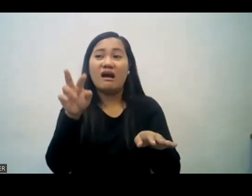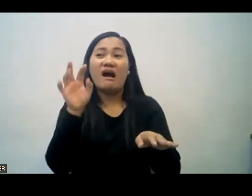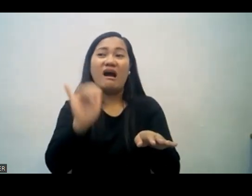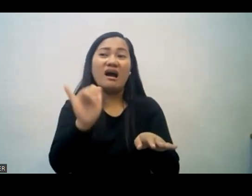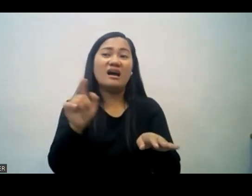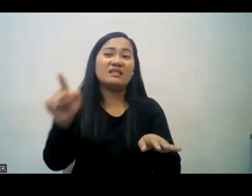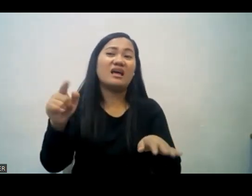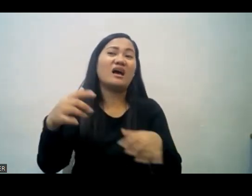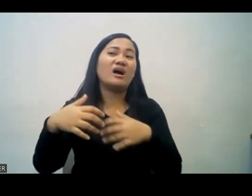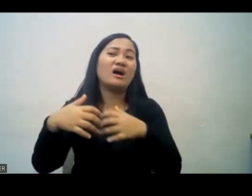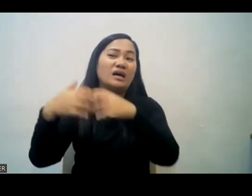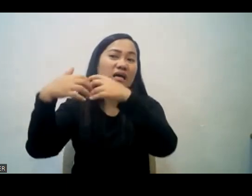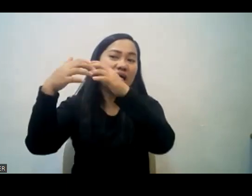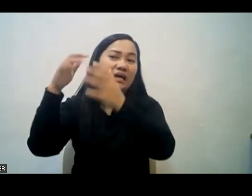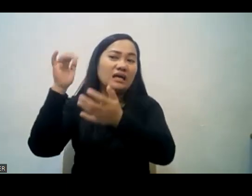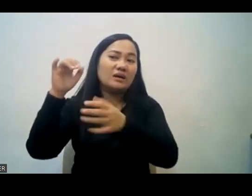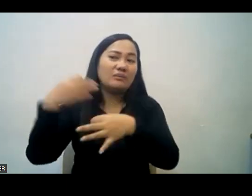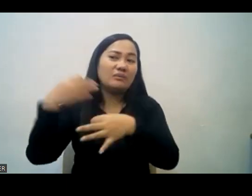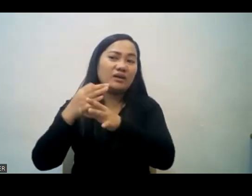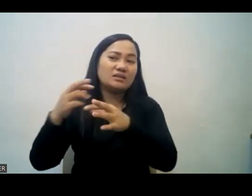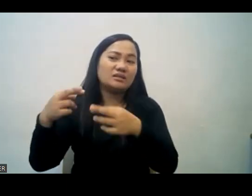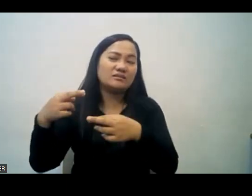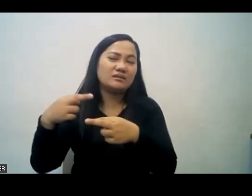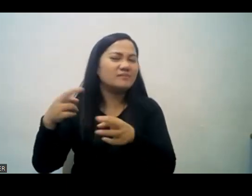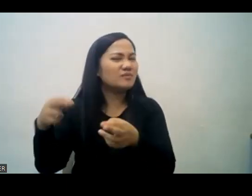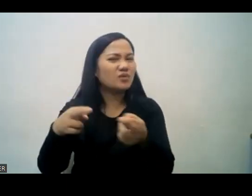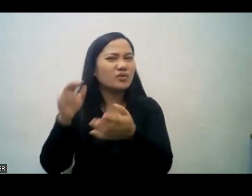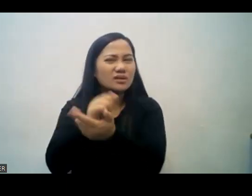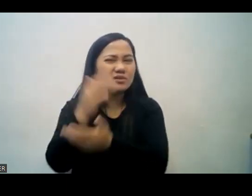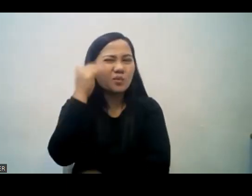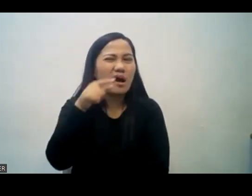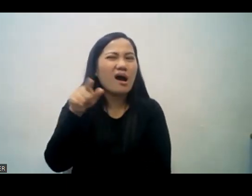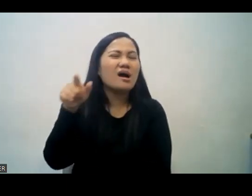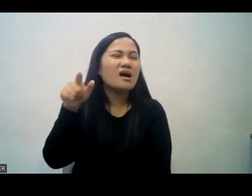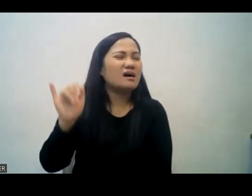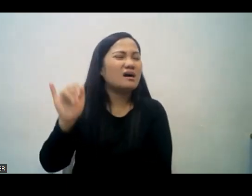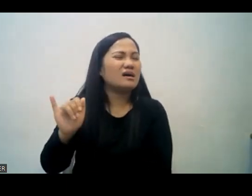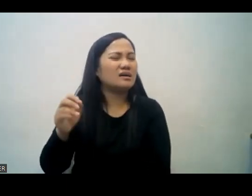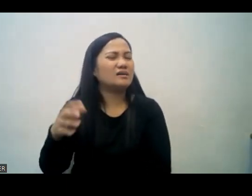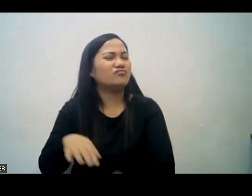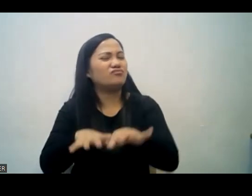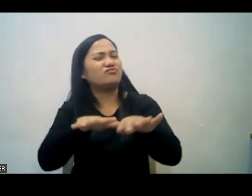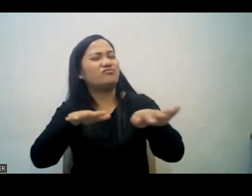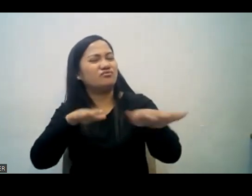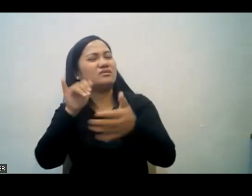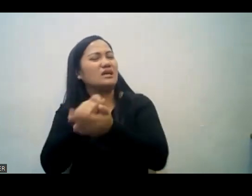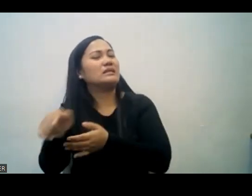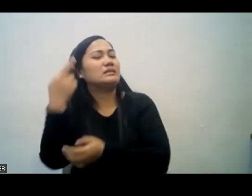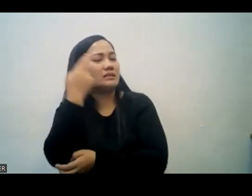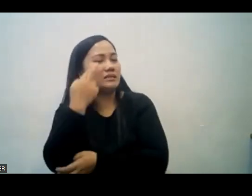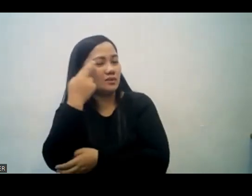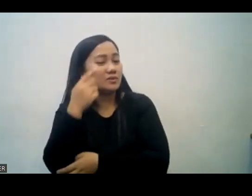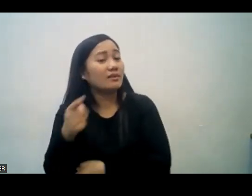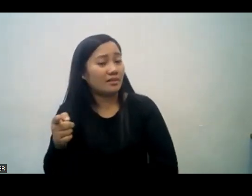construction the walking the people there is a traffic. Kaya nung nakita ko ito